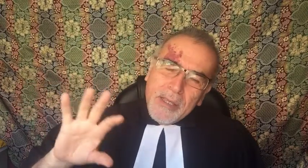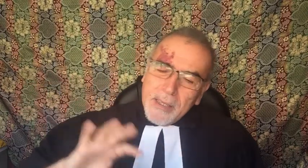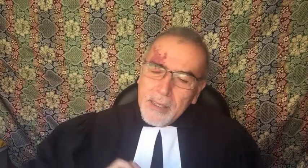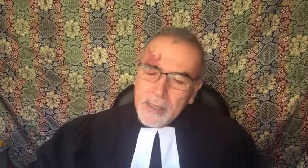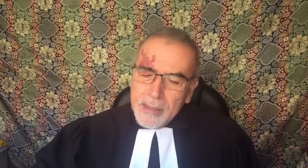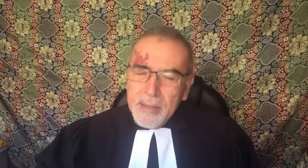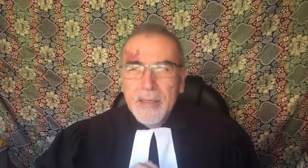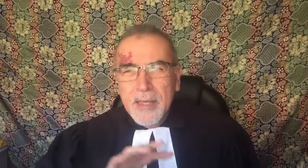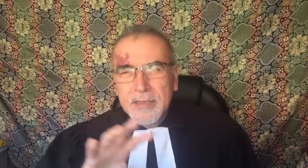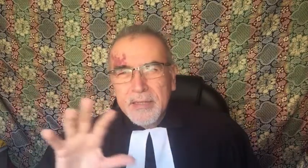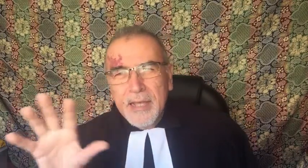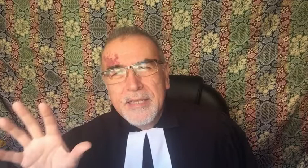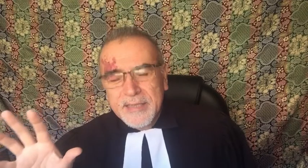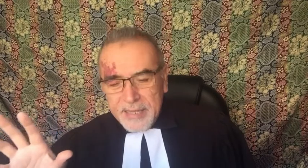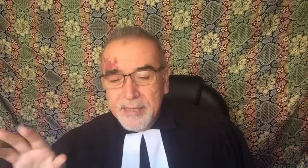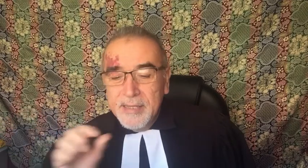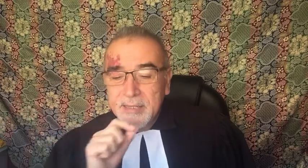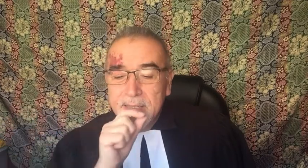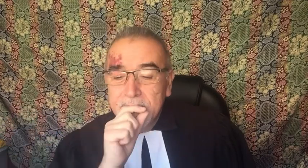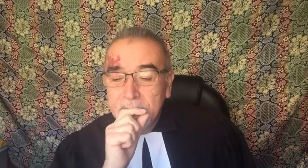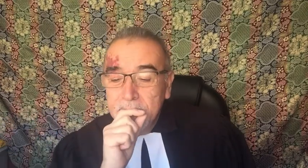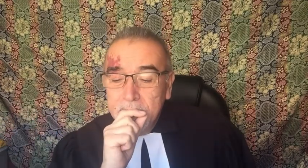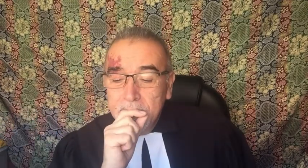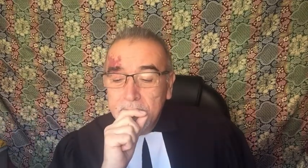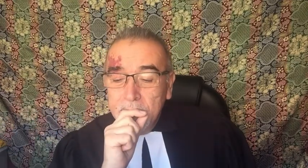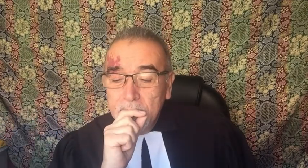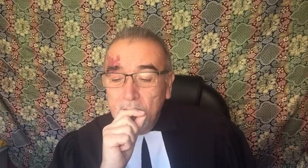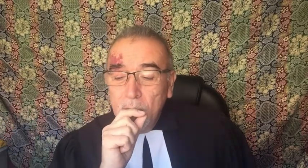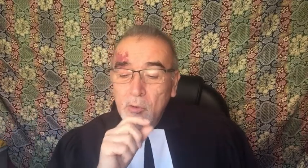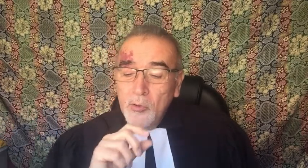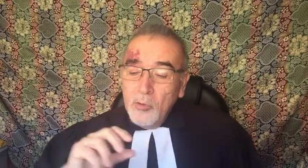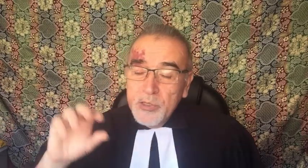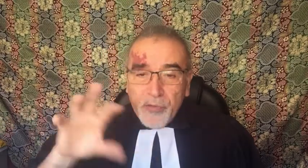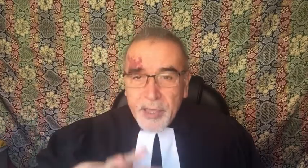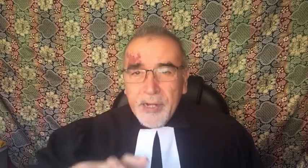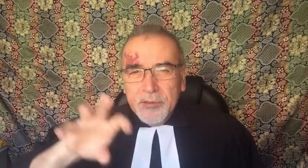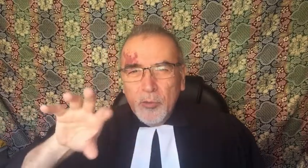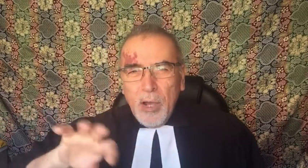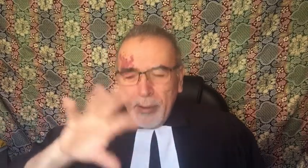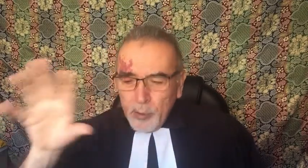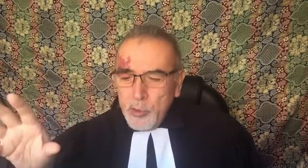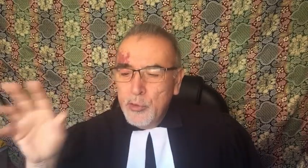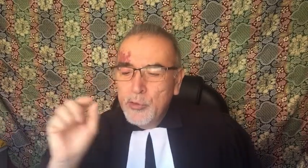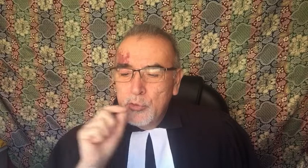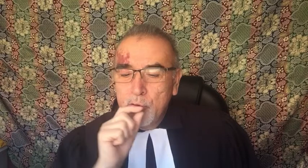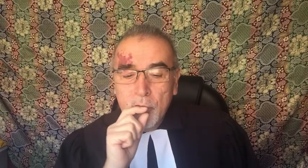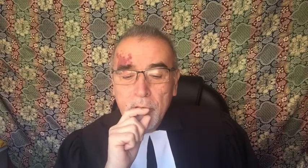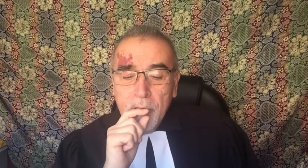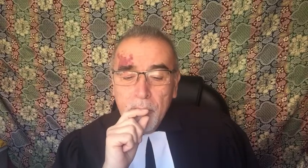ideas adyacentes, como esferas, como avalorios, más